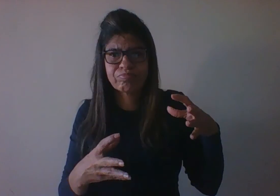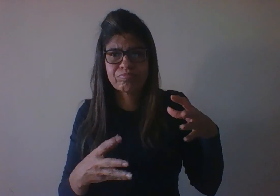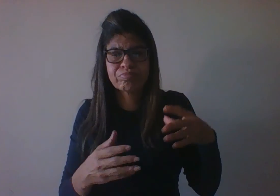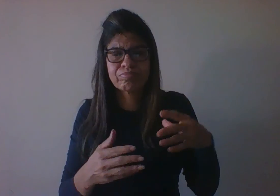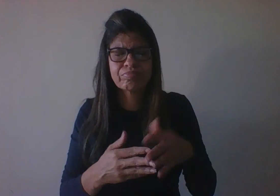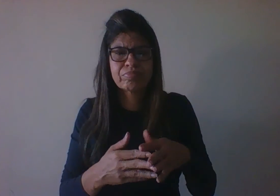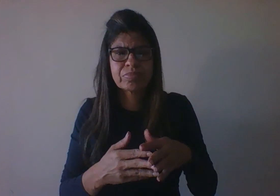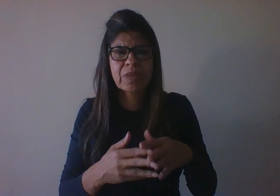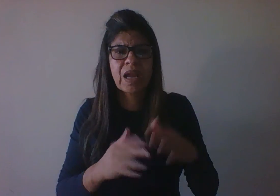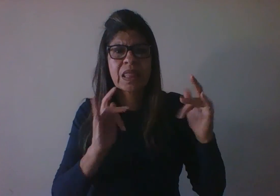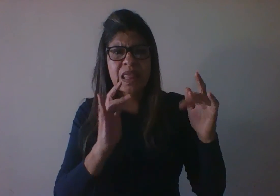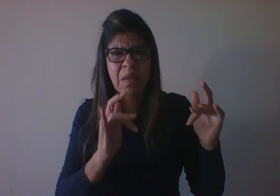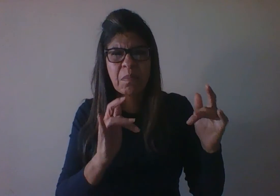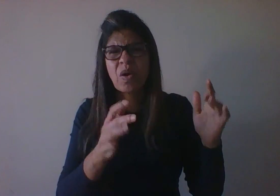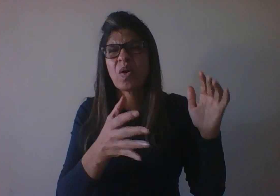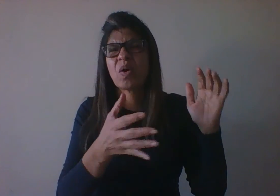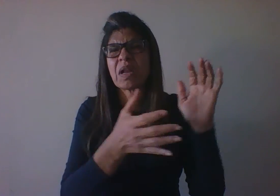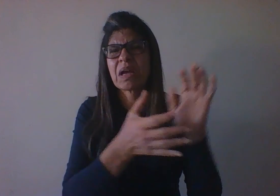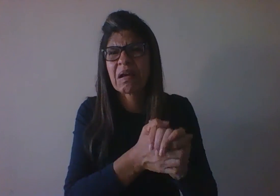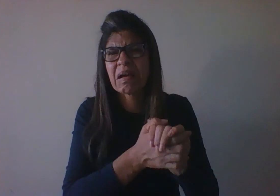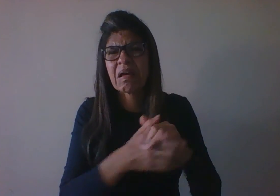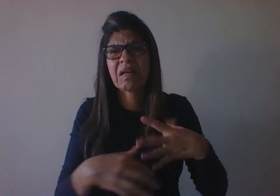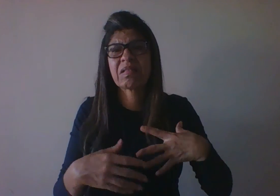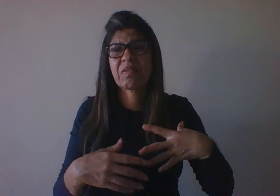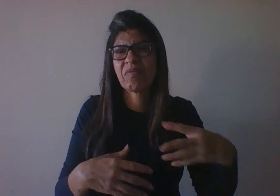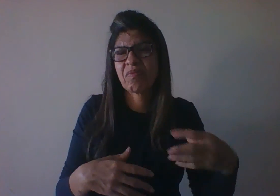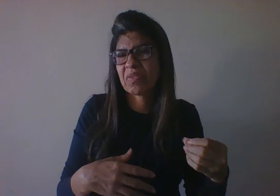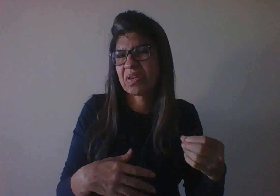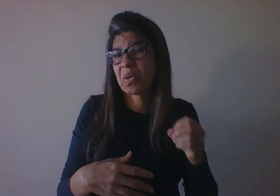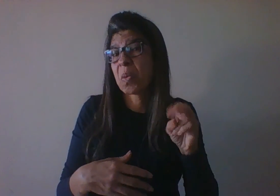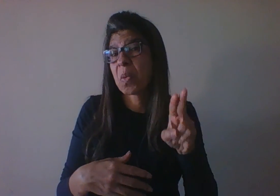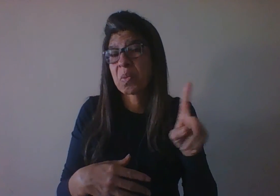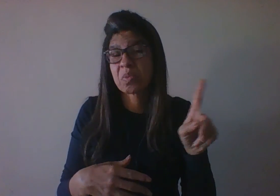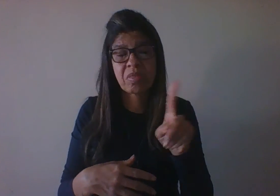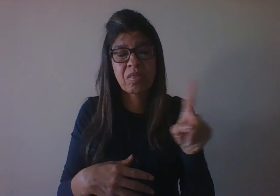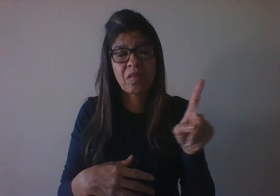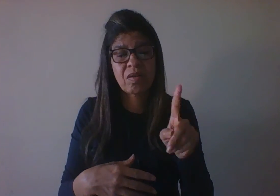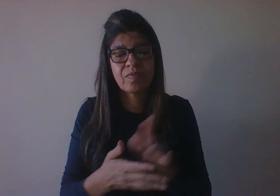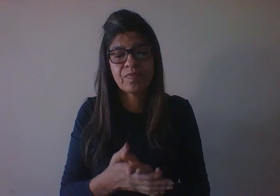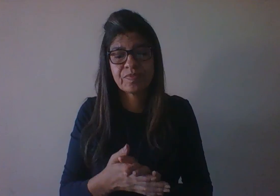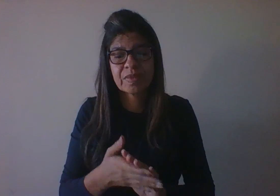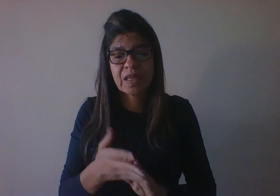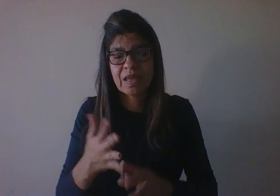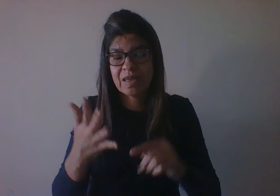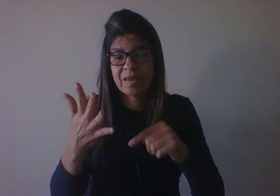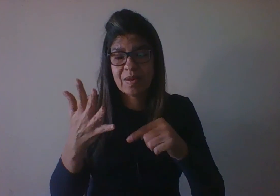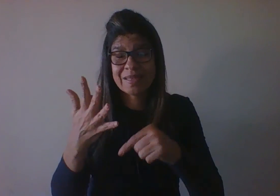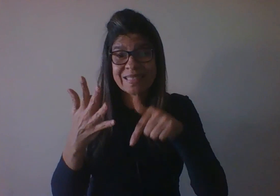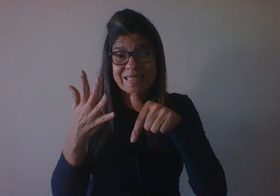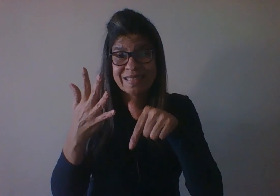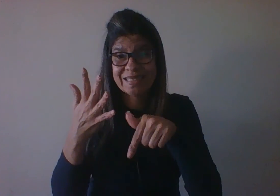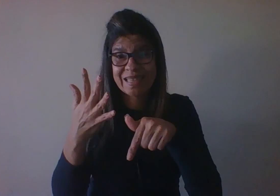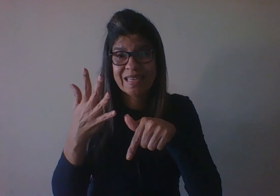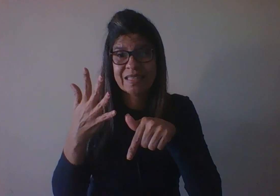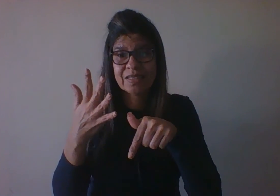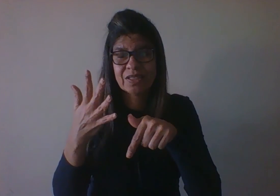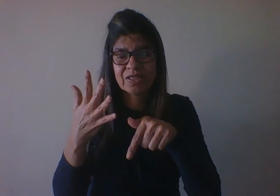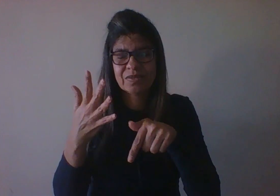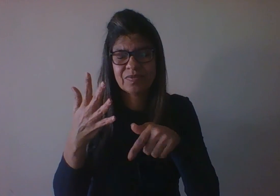namora, casa, tem filhos ou não. Estágio 7, geratividade versus estagnação, que já avança